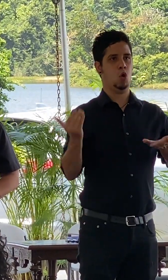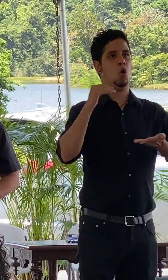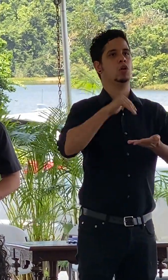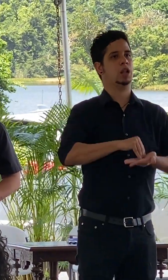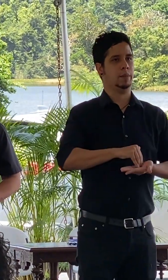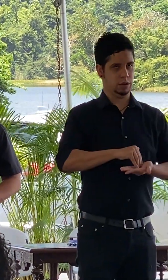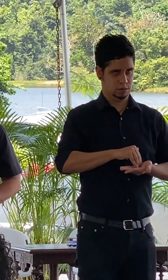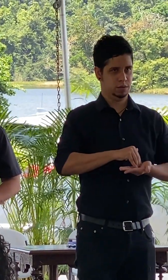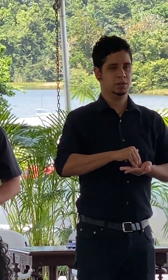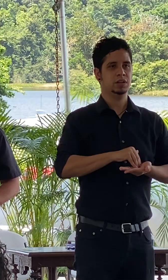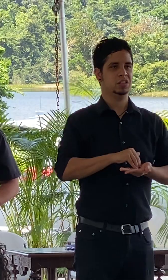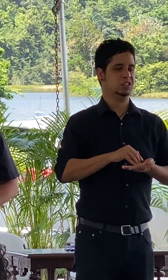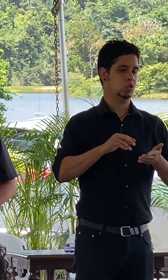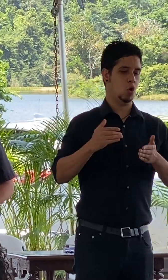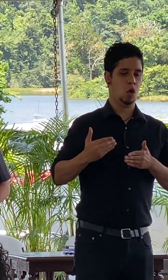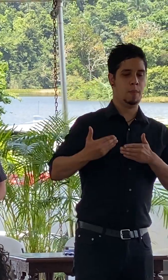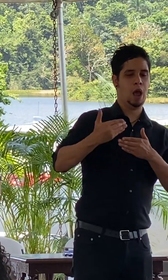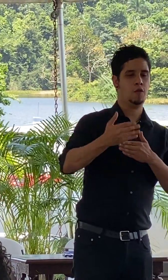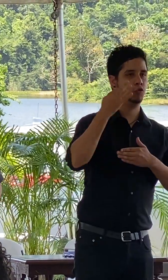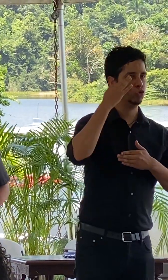yo le pido un fuerte aplauso